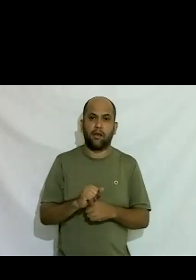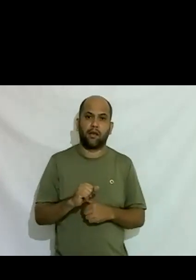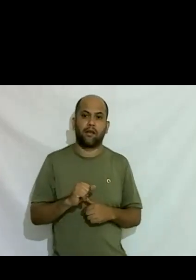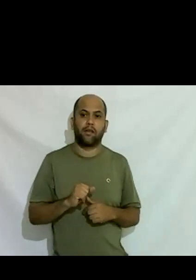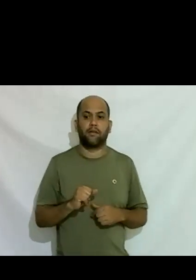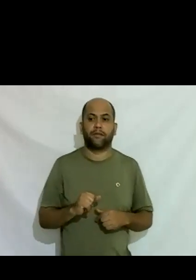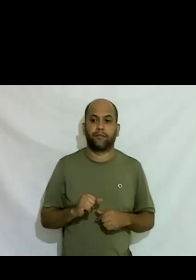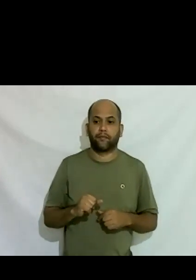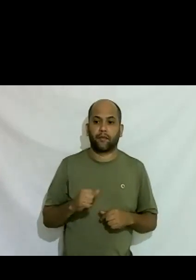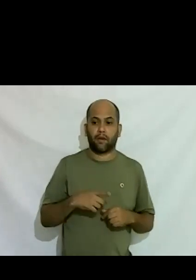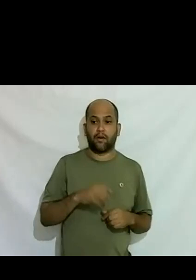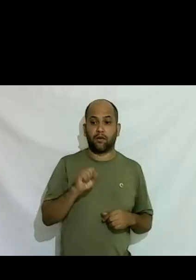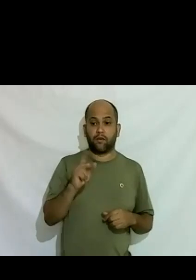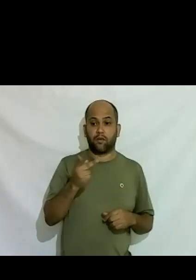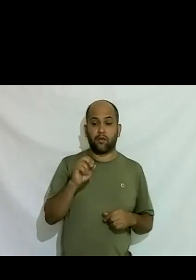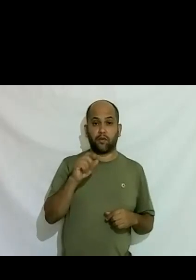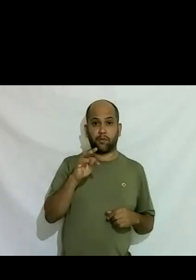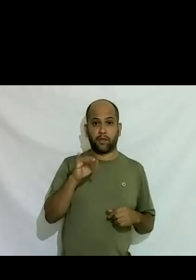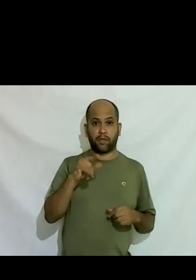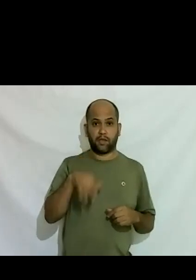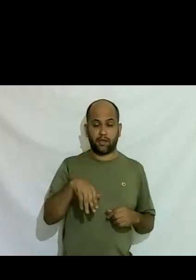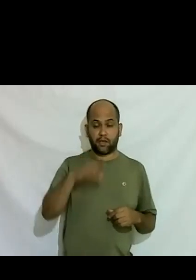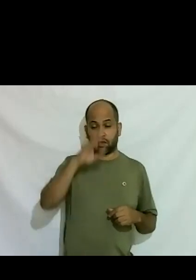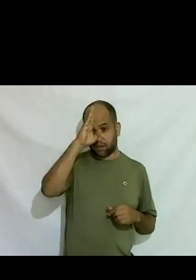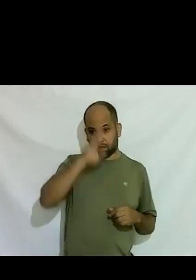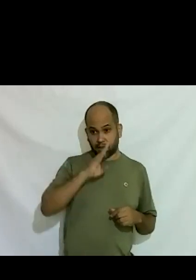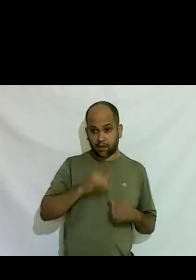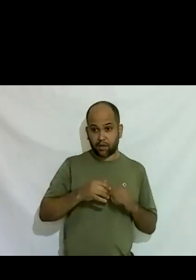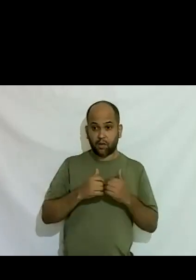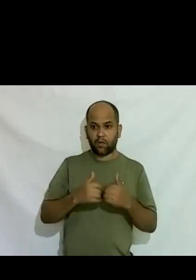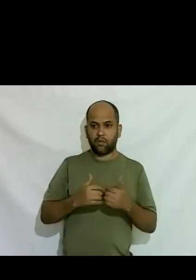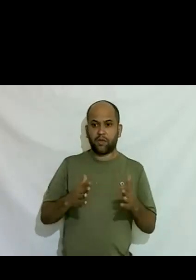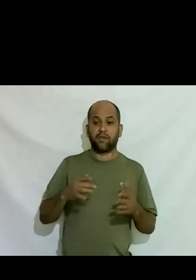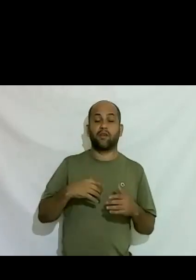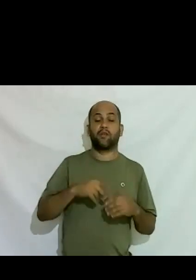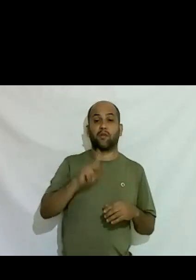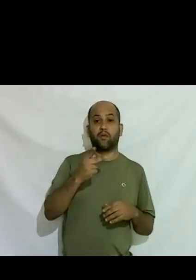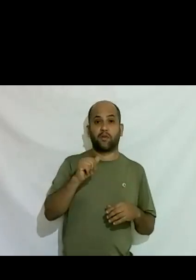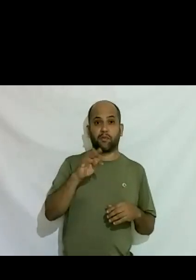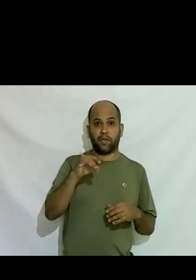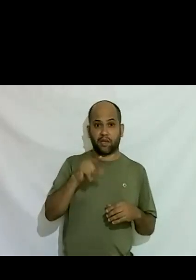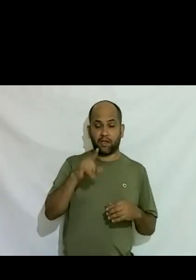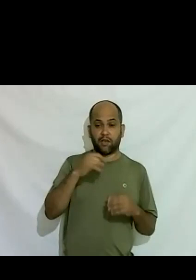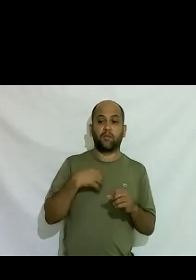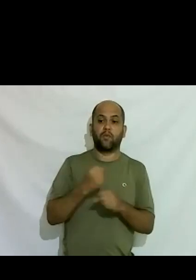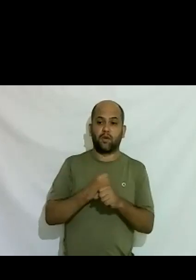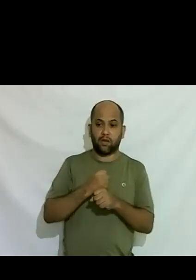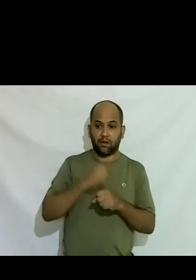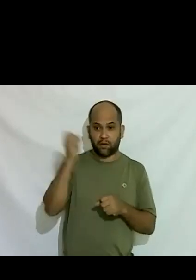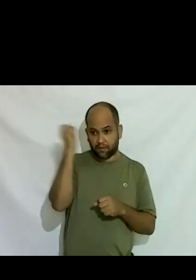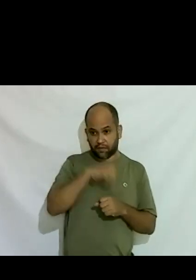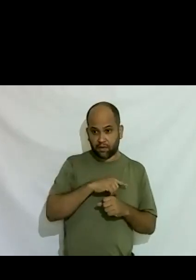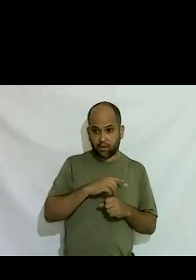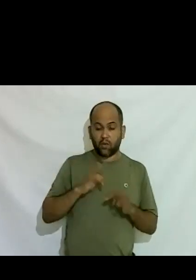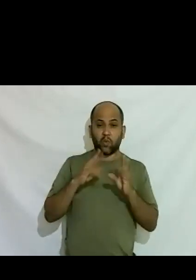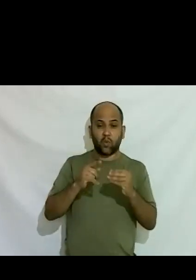hospedado de graça hoje Transempregos não tem custo nenhum no início era pouquinha era uma hospedagem por ano que eu pagava do meu bolso tudo